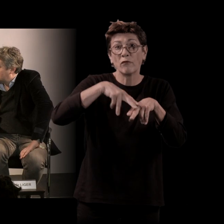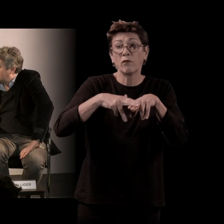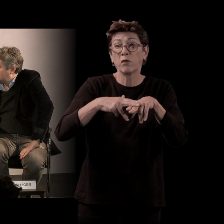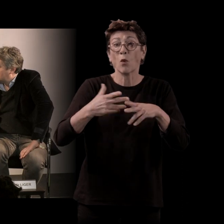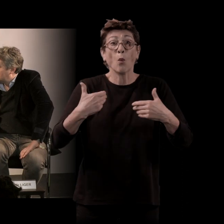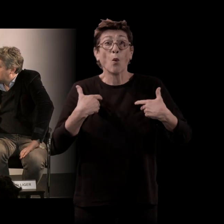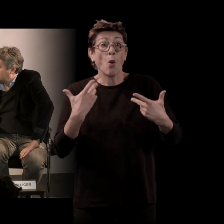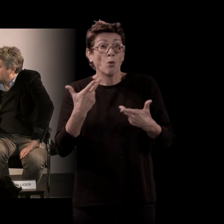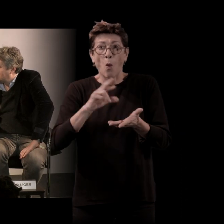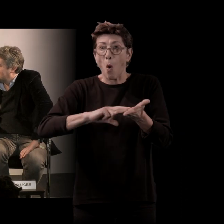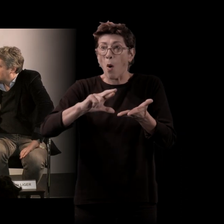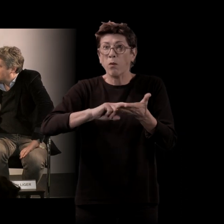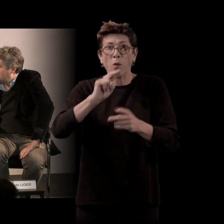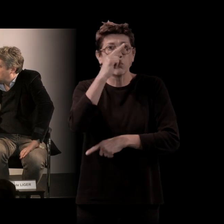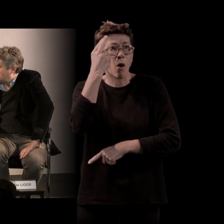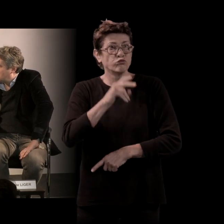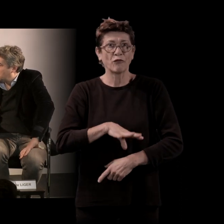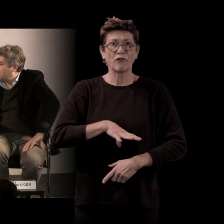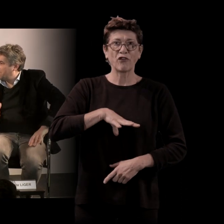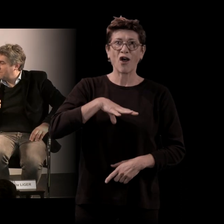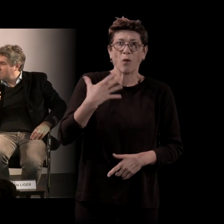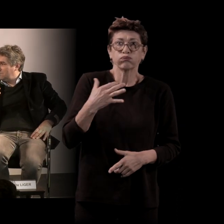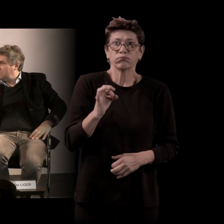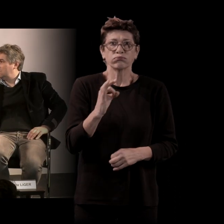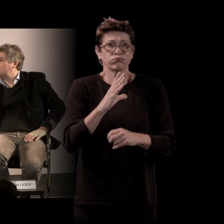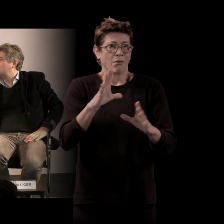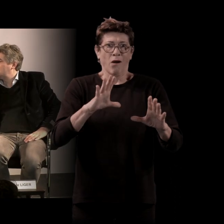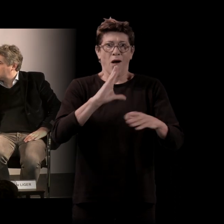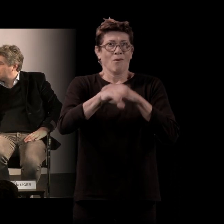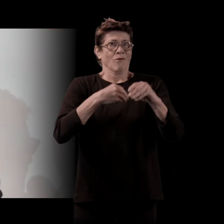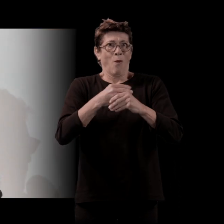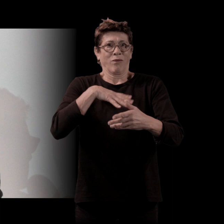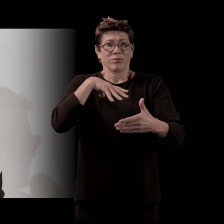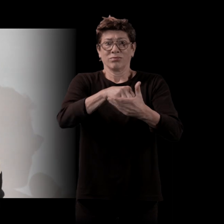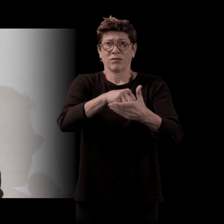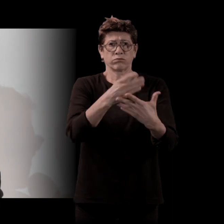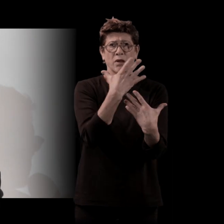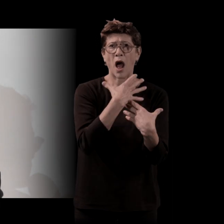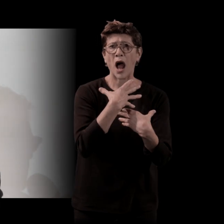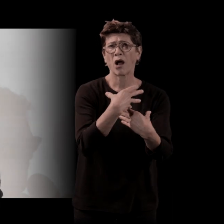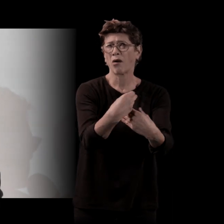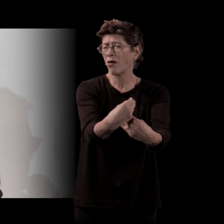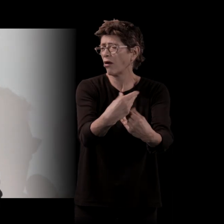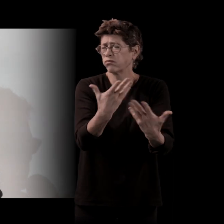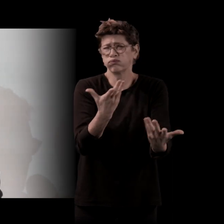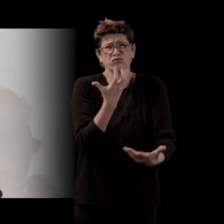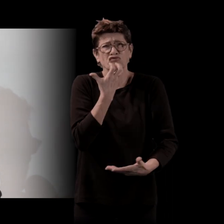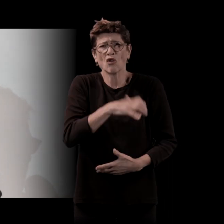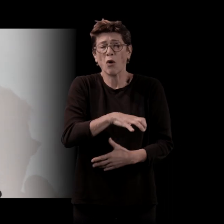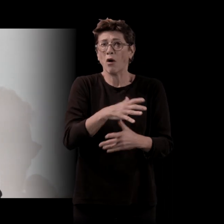'appartenir à ce monde-là qui m'a accueilli vraiment à bras ouverts. C'était un moment de ma vie où j'étais réduit à... C'était